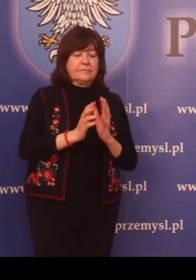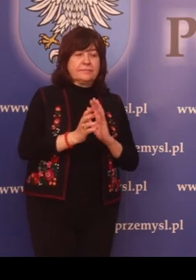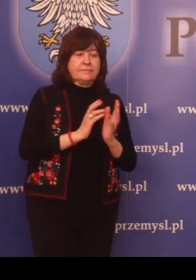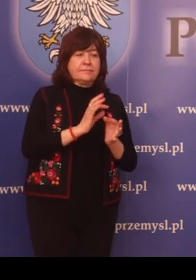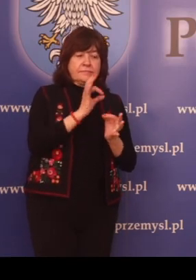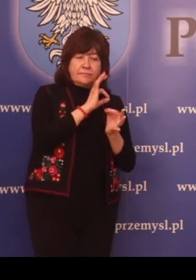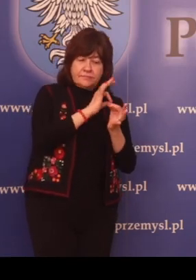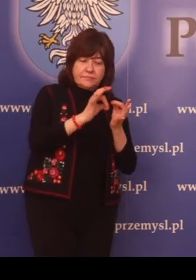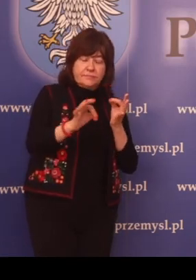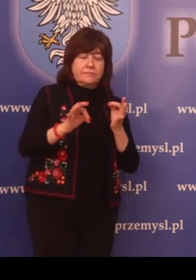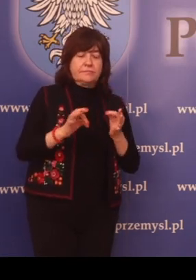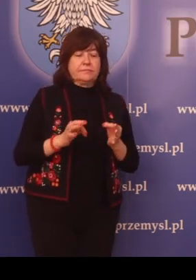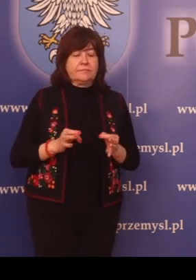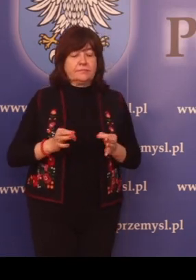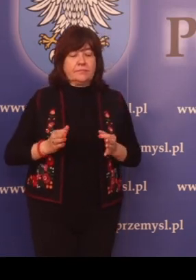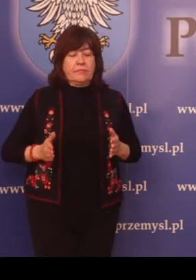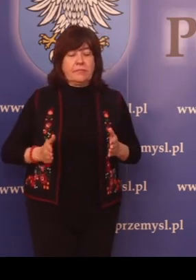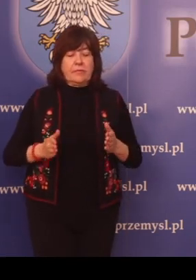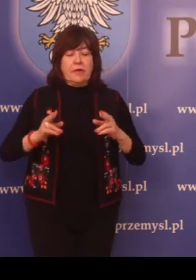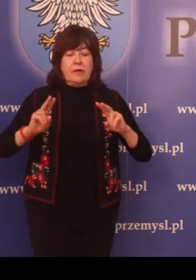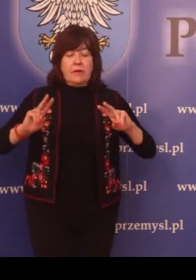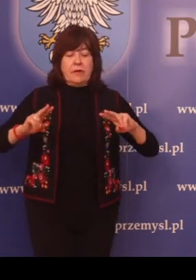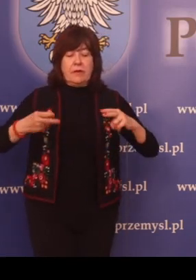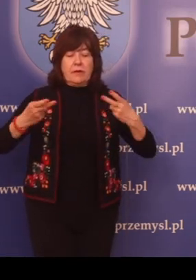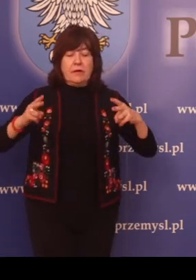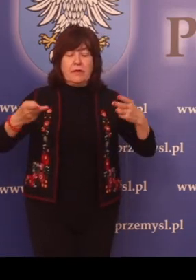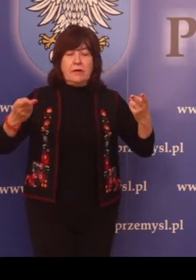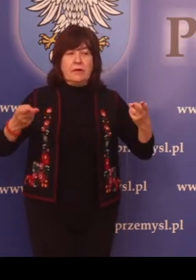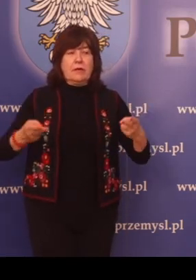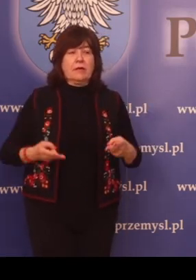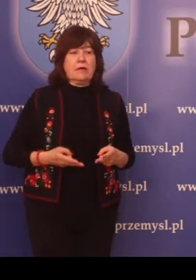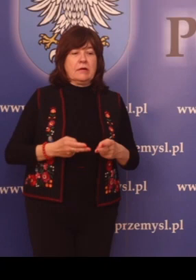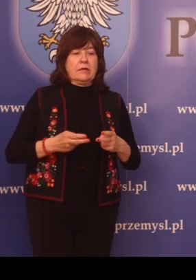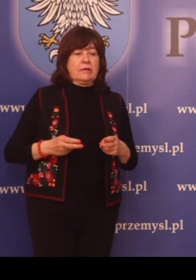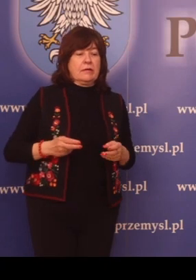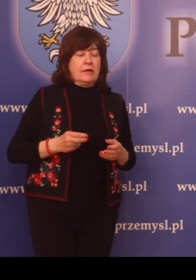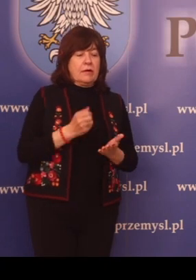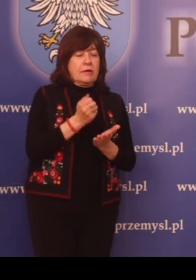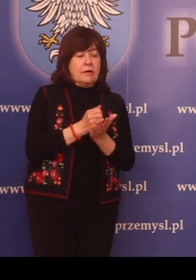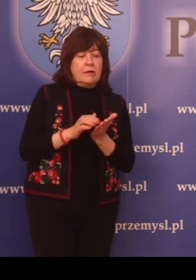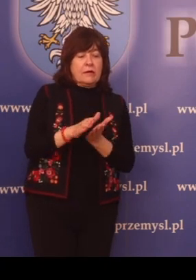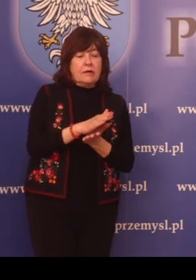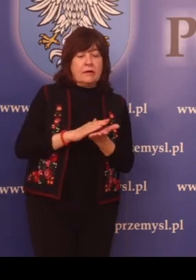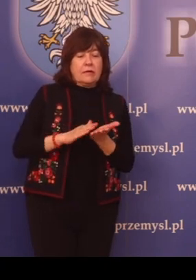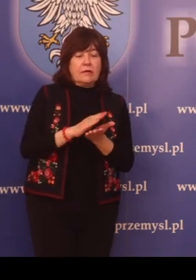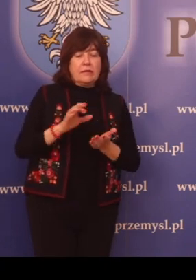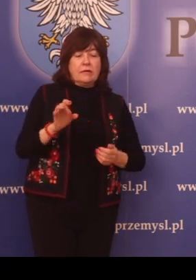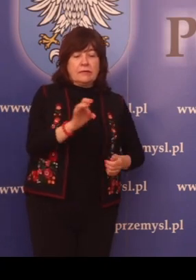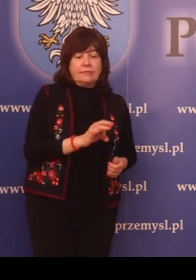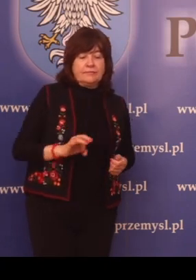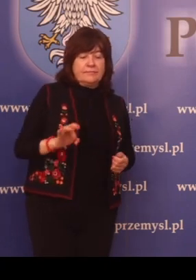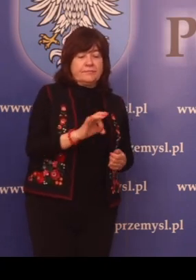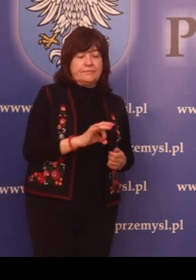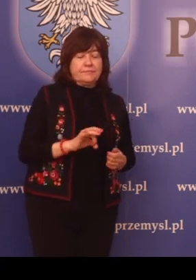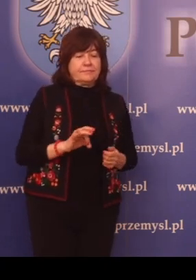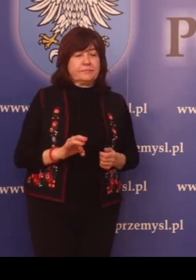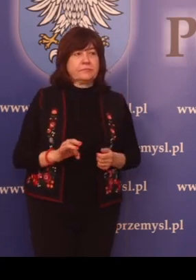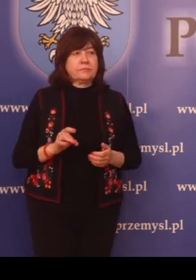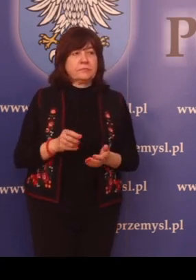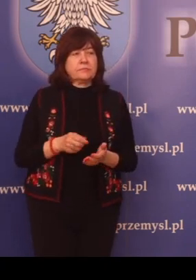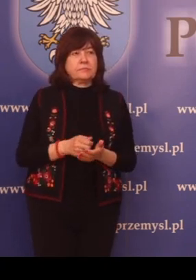dróg publicznych, powiatowych i gminnych. Zatwierdzanie projektów